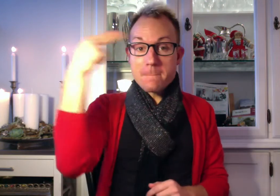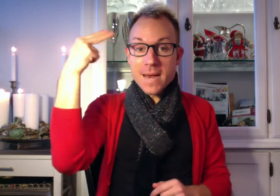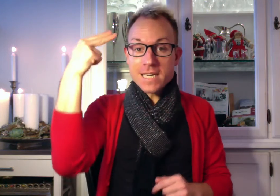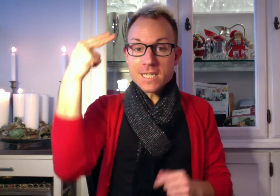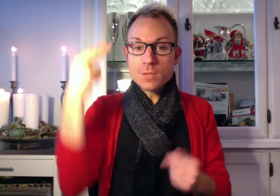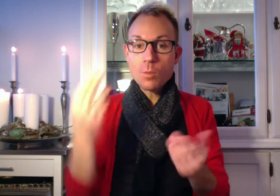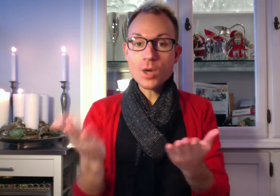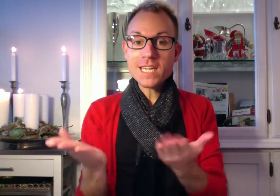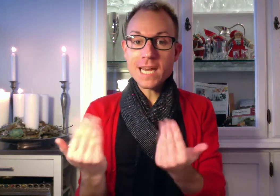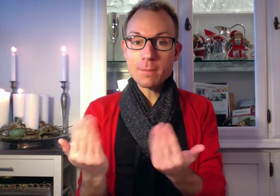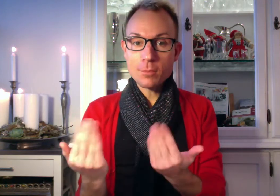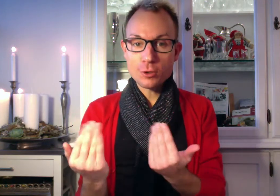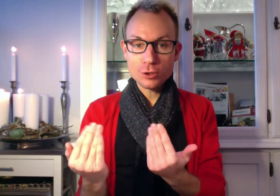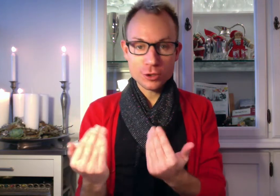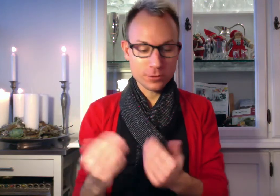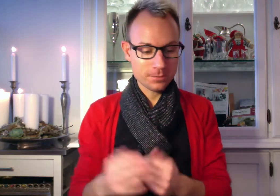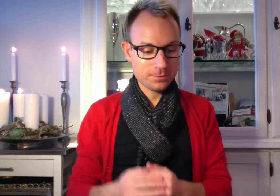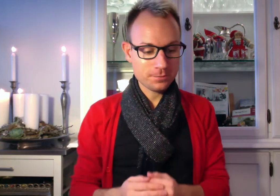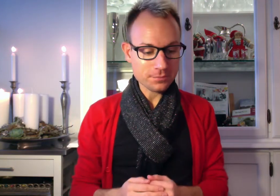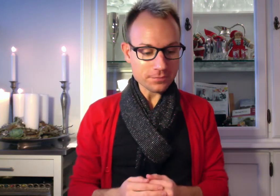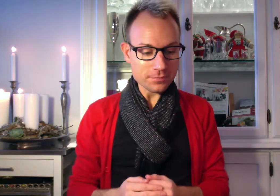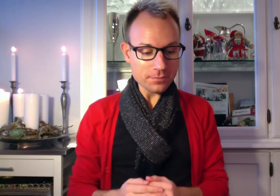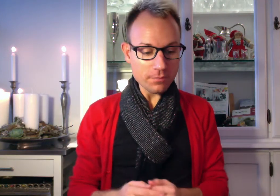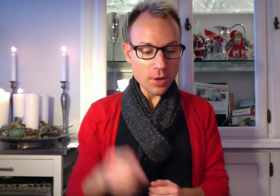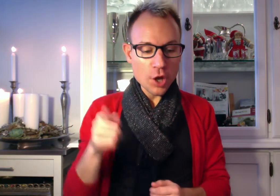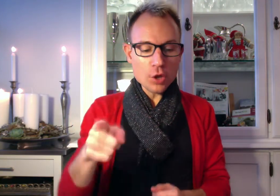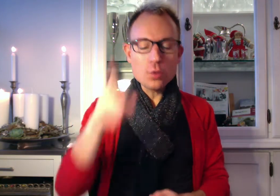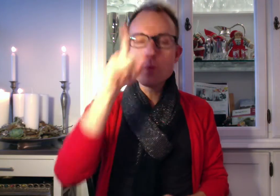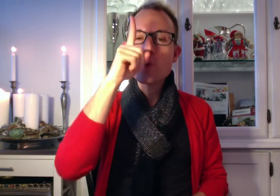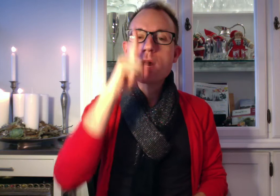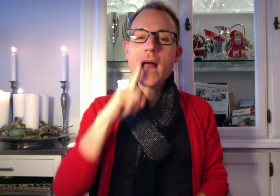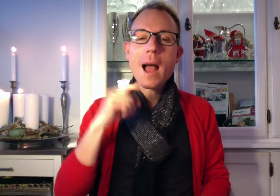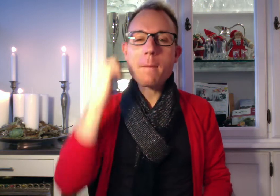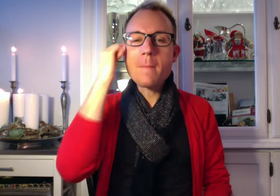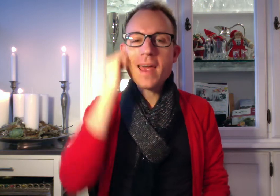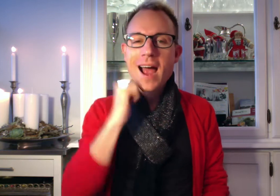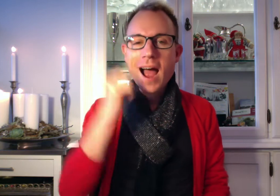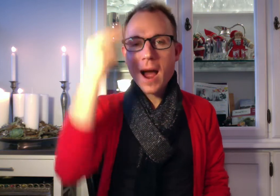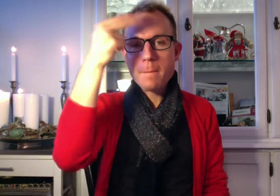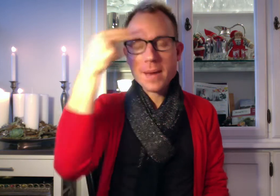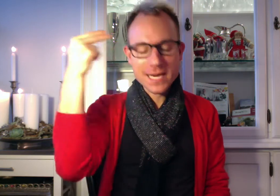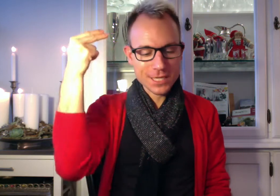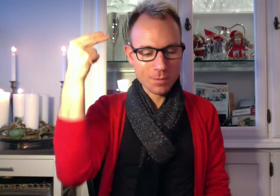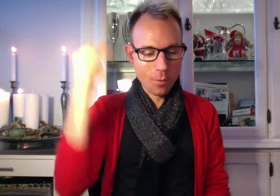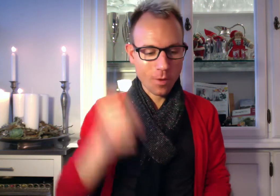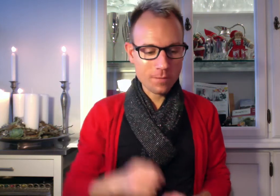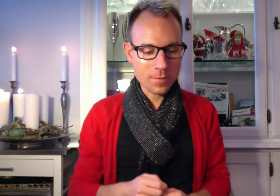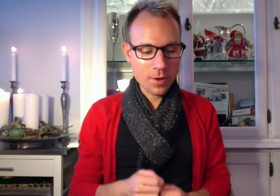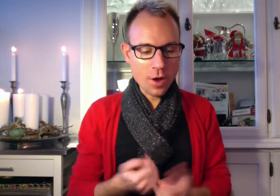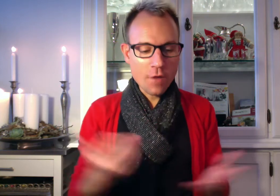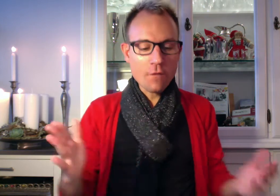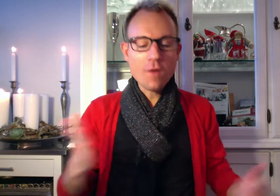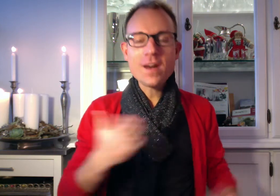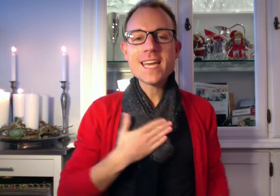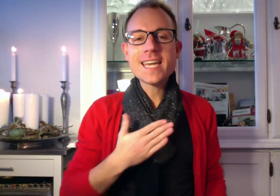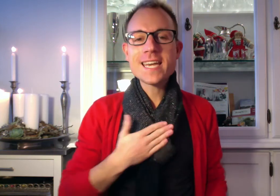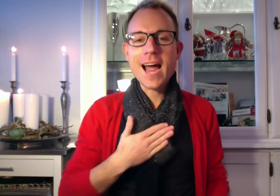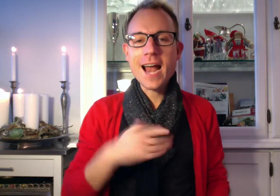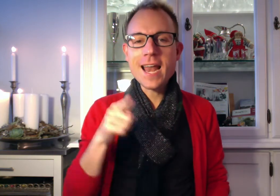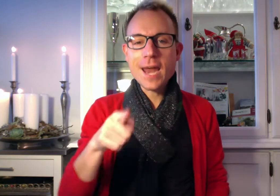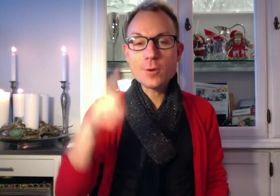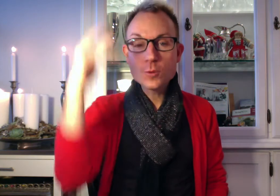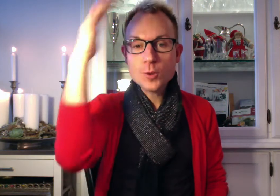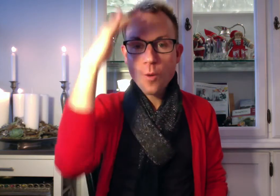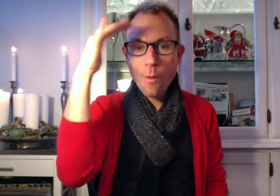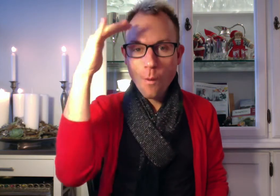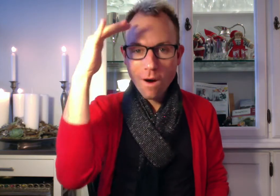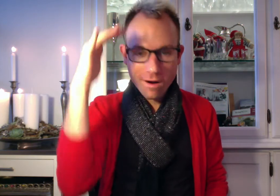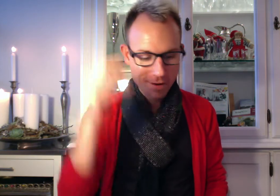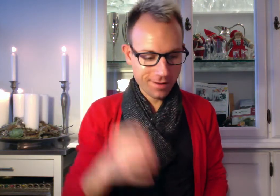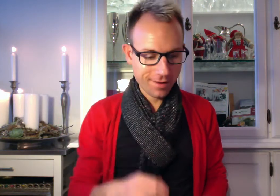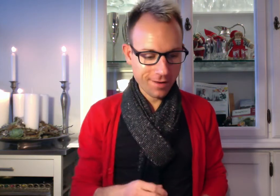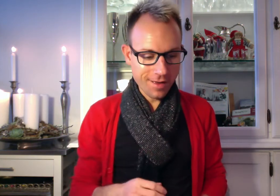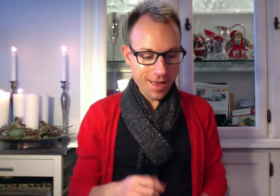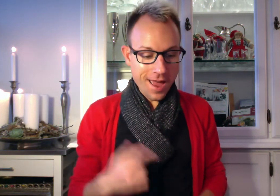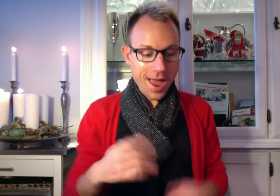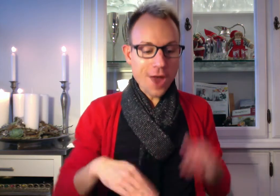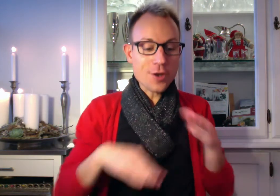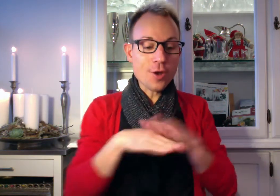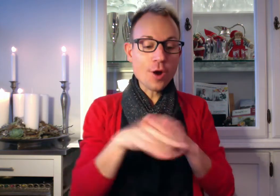Bækkesmors indbyggelse. Du gammel og rare Bæksemor. Hvor var det dejligt at du tror. At nok